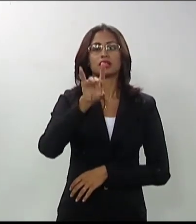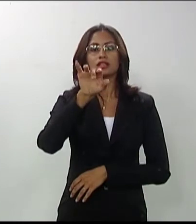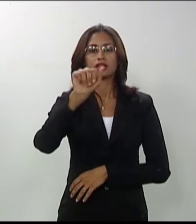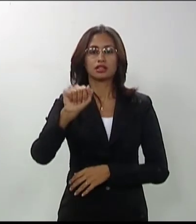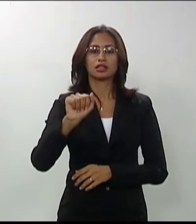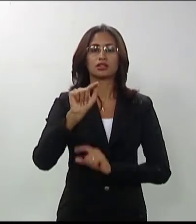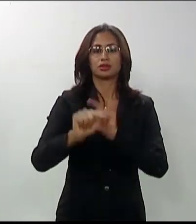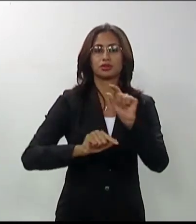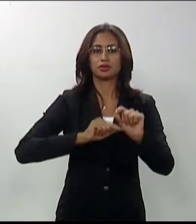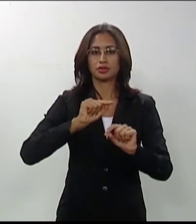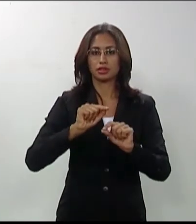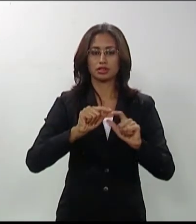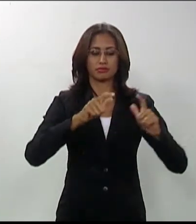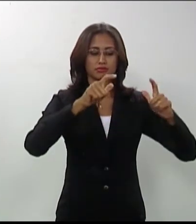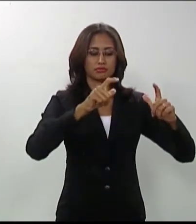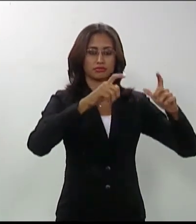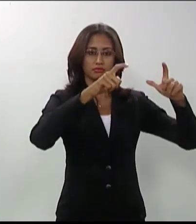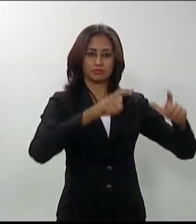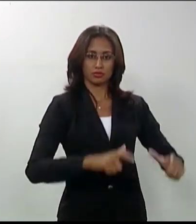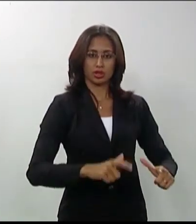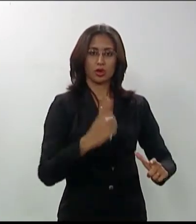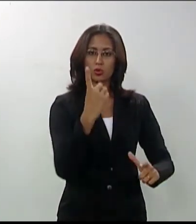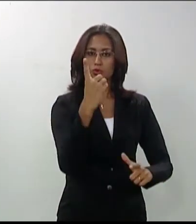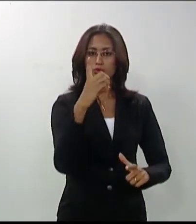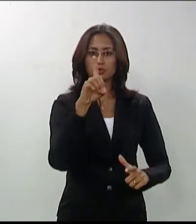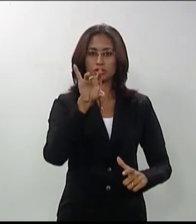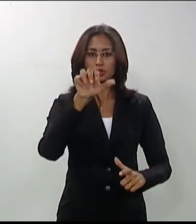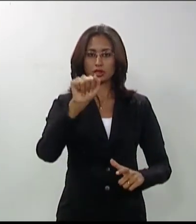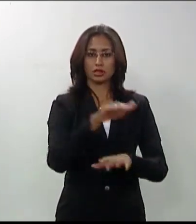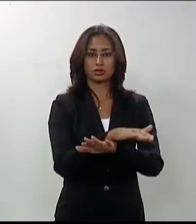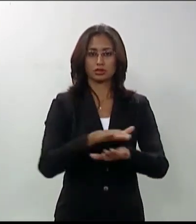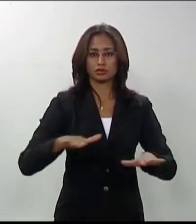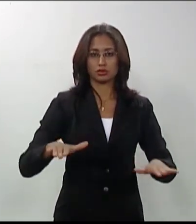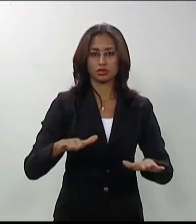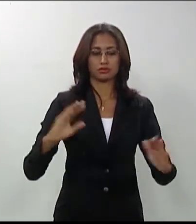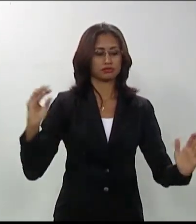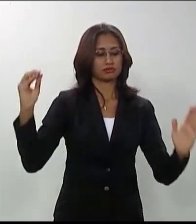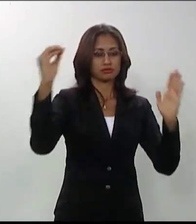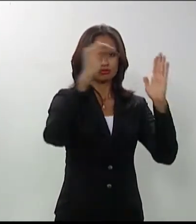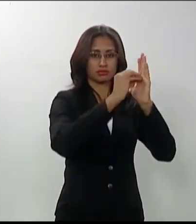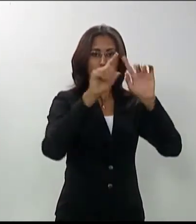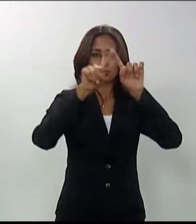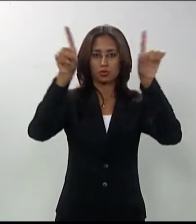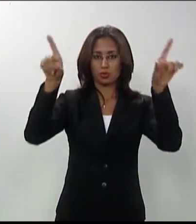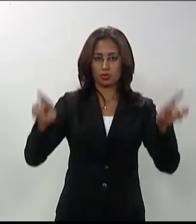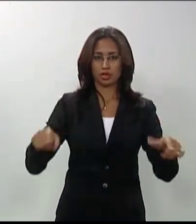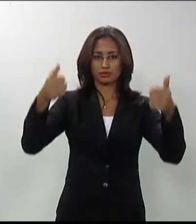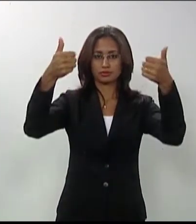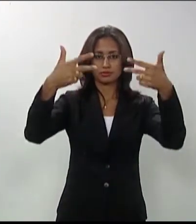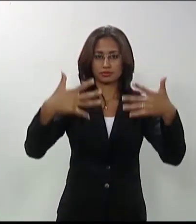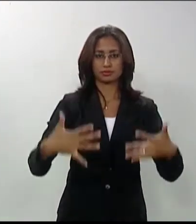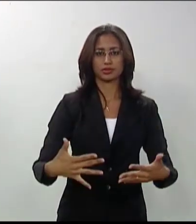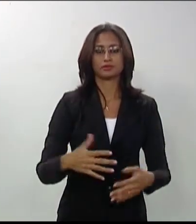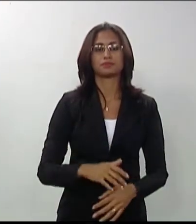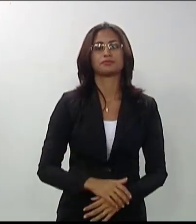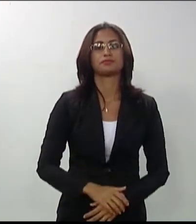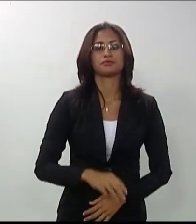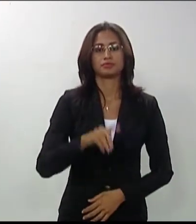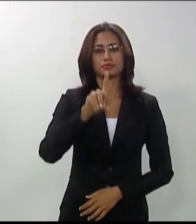realizou sua inscrição no PSV 2013. Letra B. Caneta esferiográfica azul ou preta, lápis, grafite e